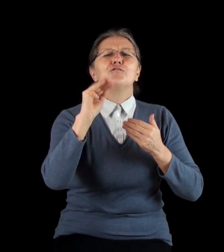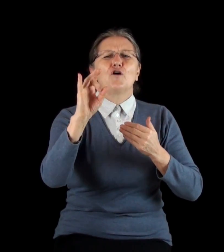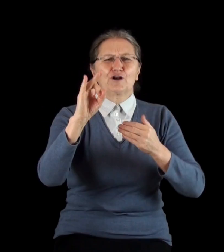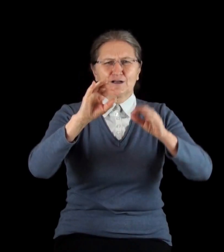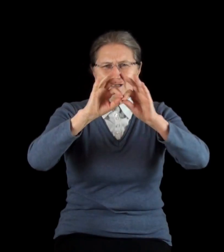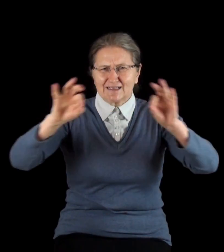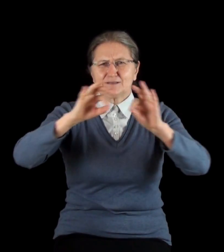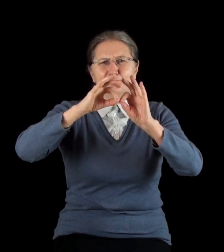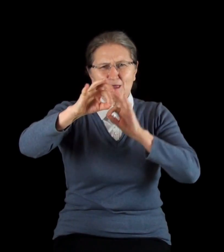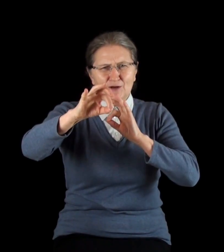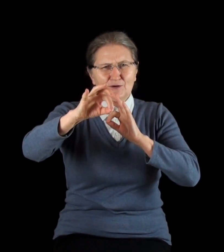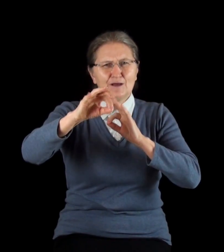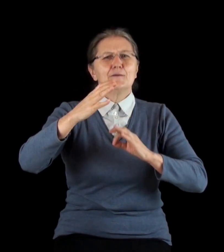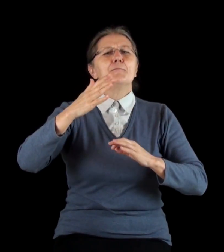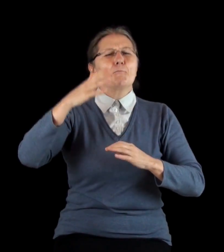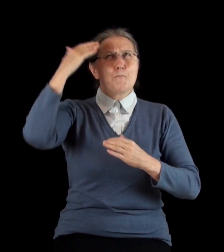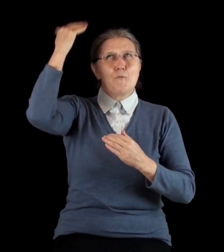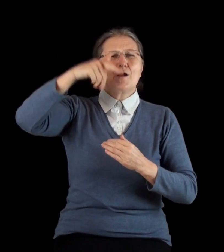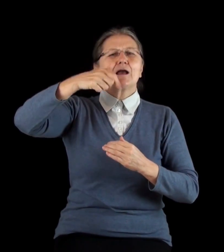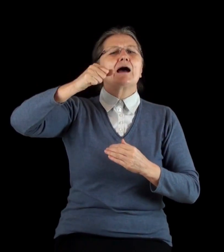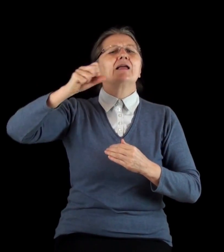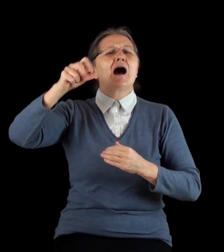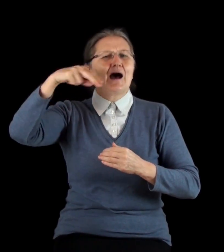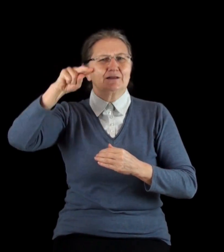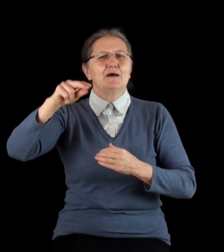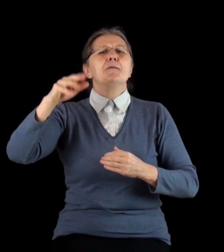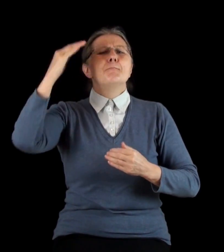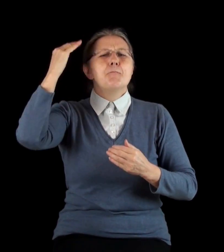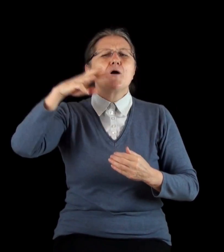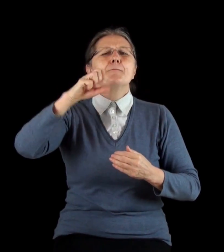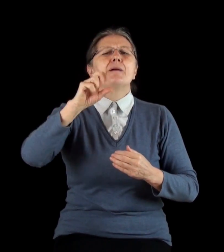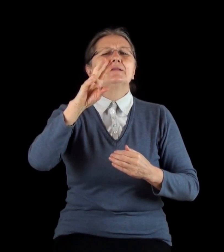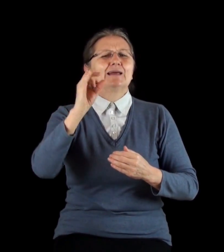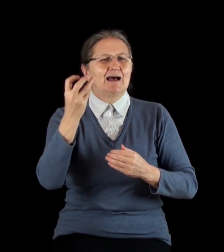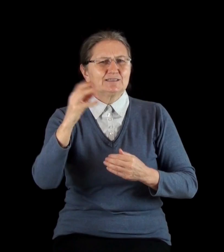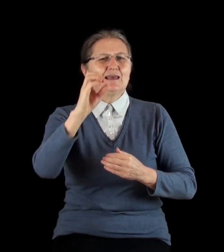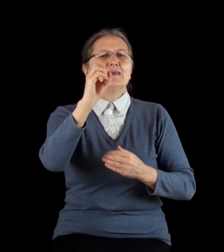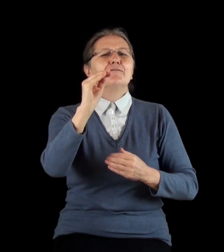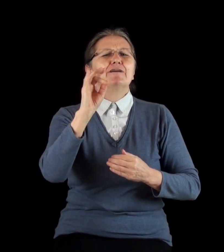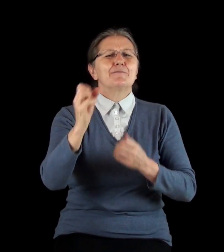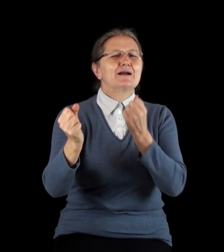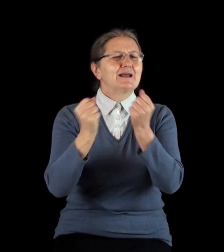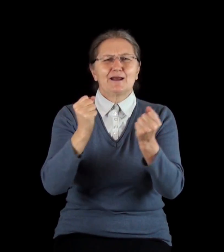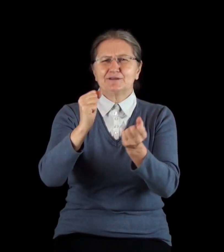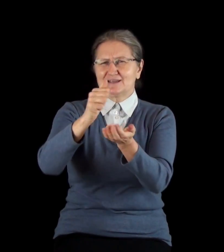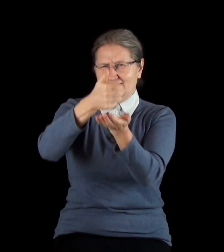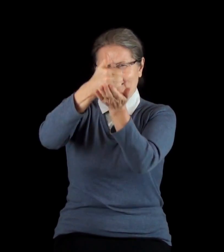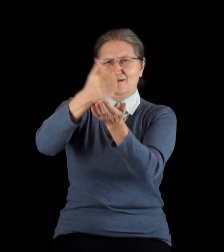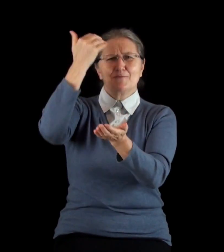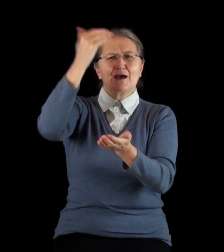размерю. Мой Галаад, мой Манасия, Ефрем крепость главы моей, Иуда